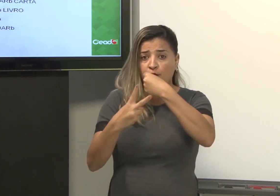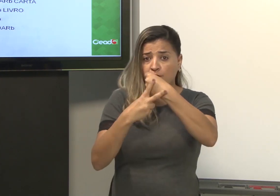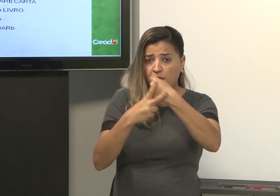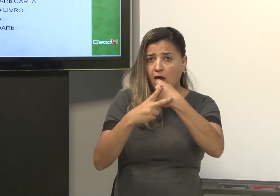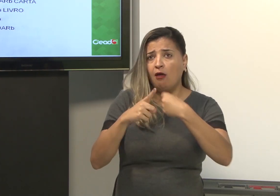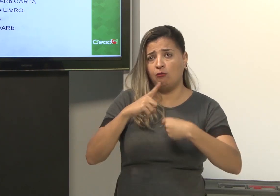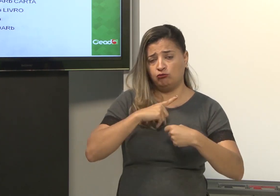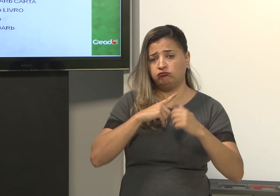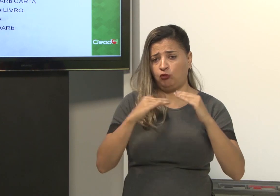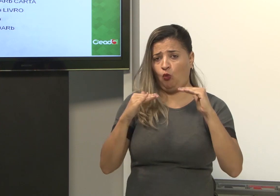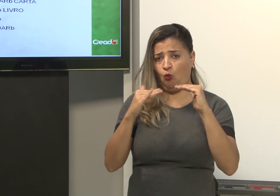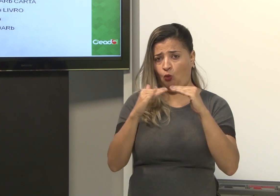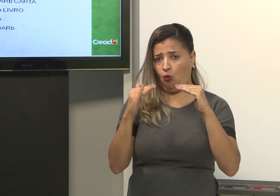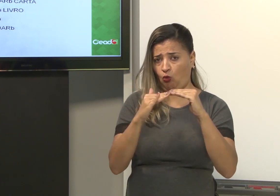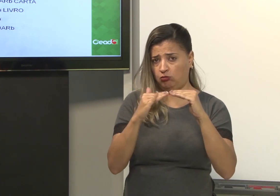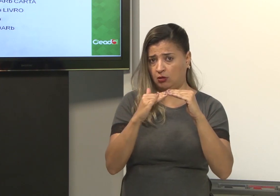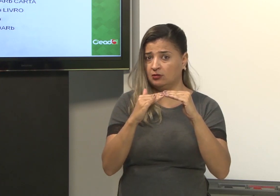O verbo com concordância.